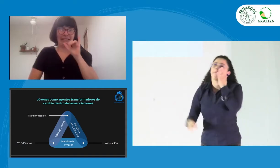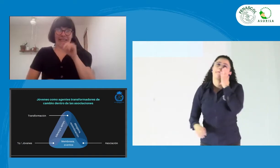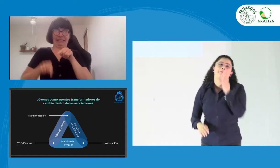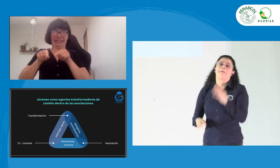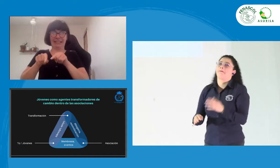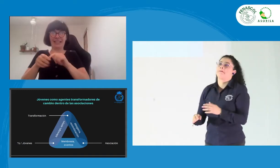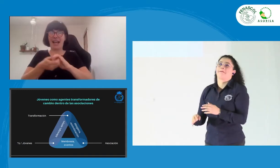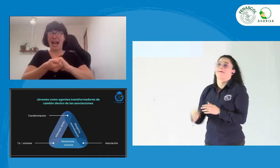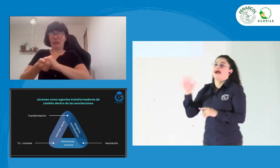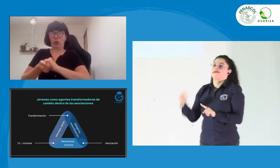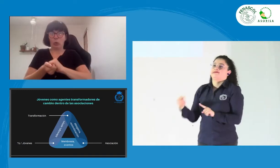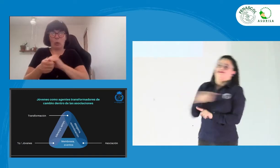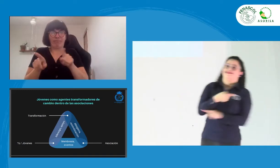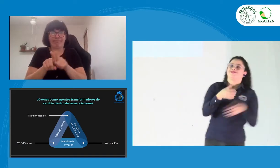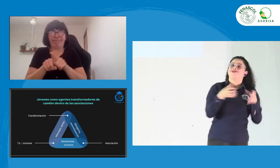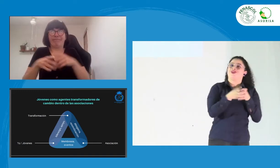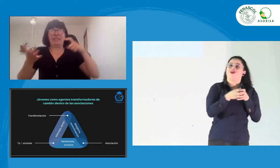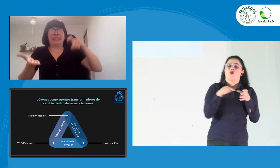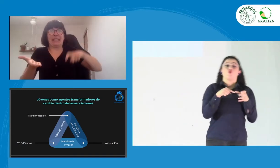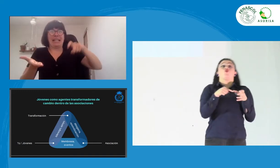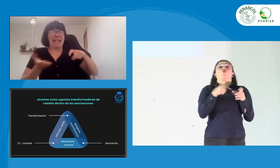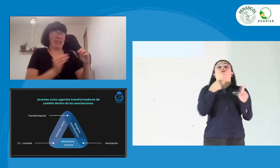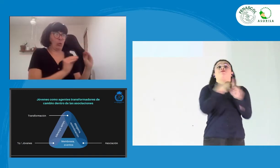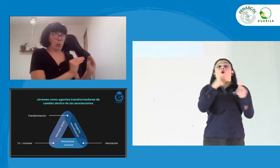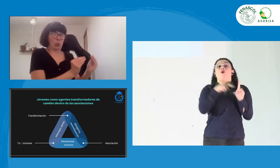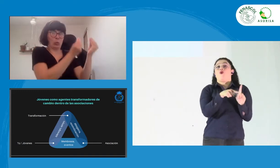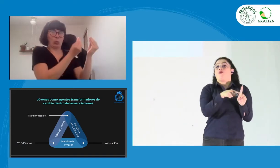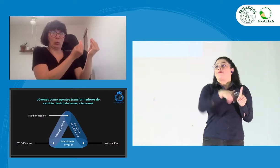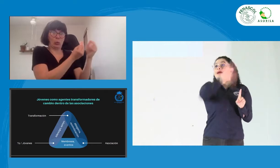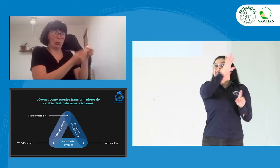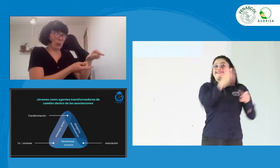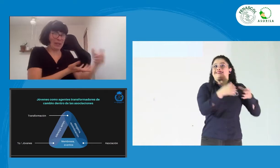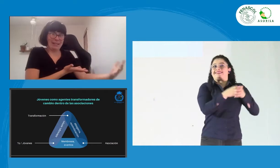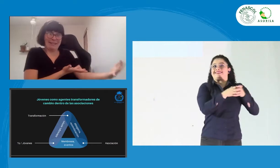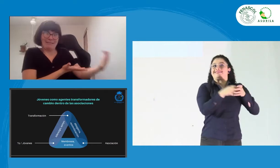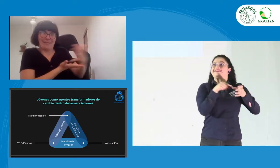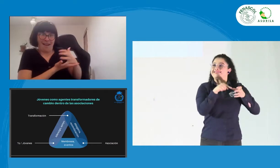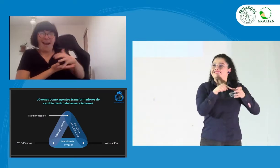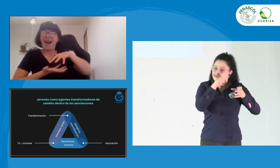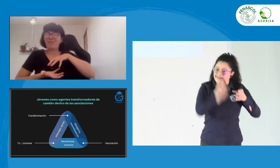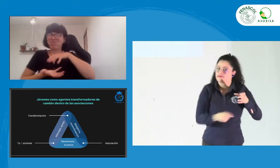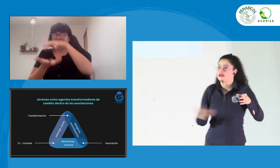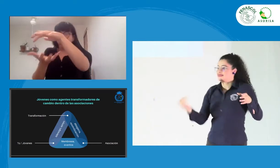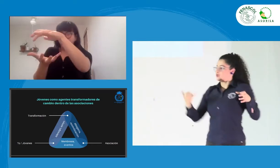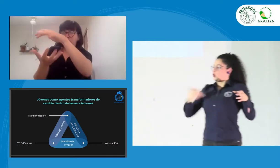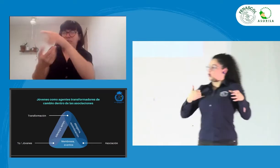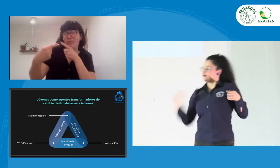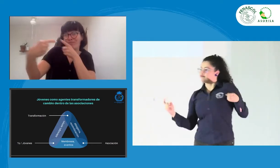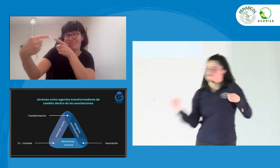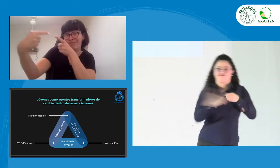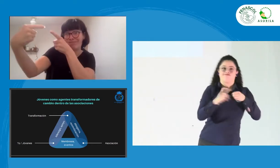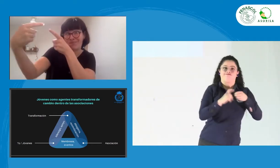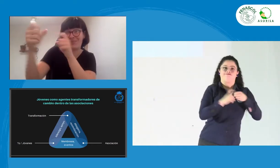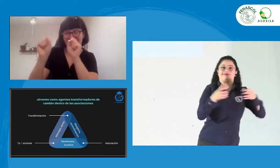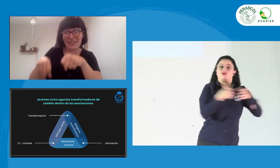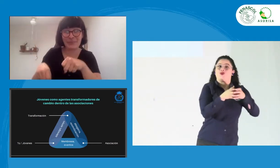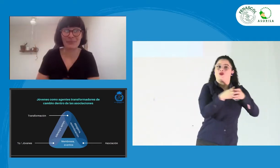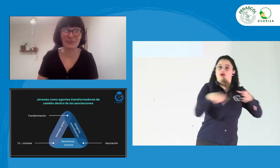pues van a ver que quizás no es necesario prestarles atención. Por eso, por eso, es tan importante